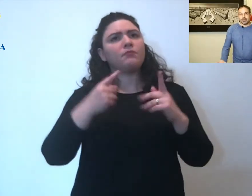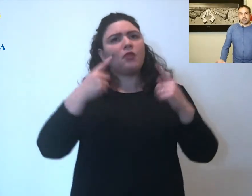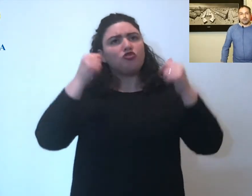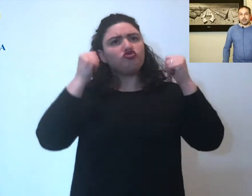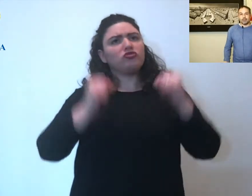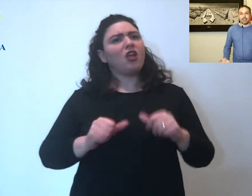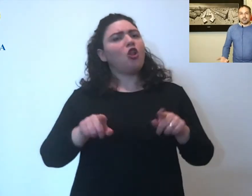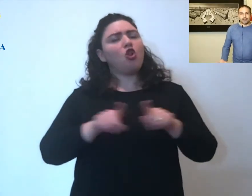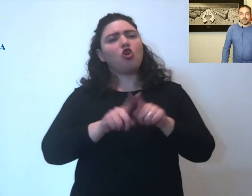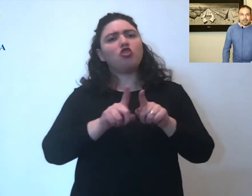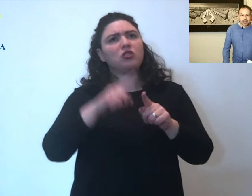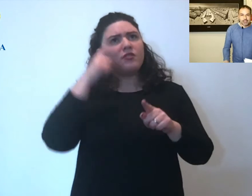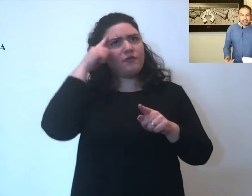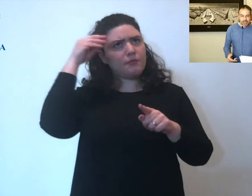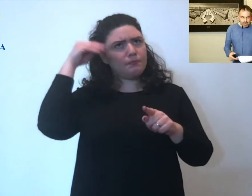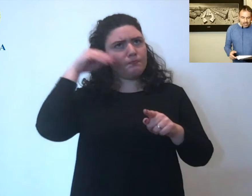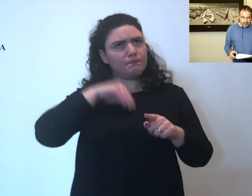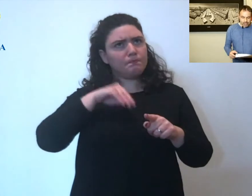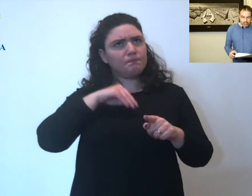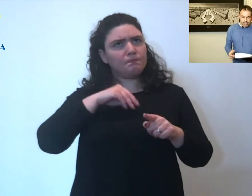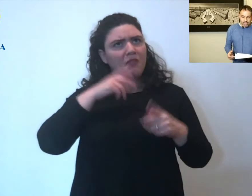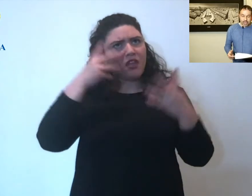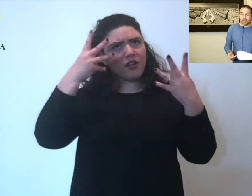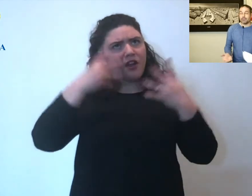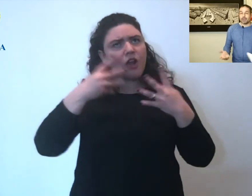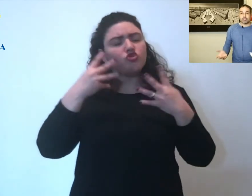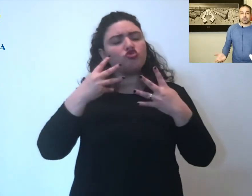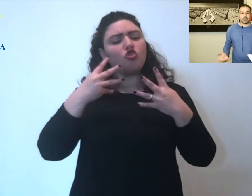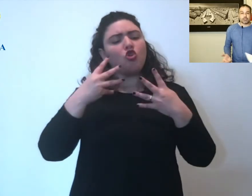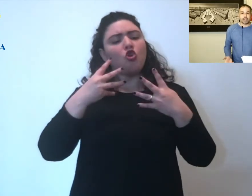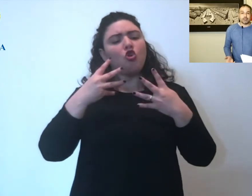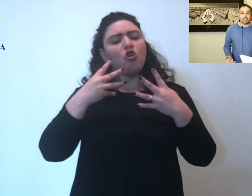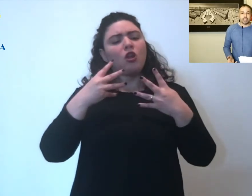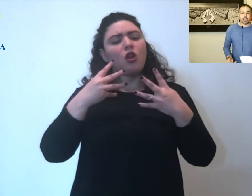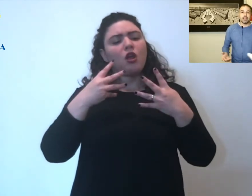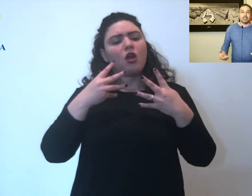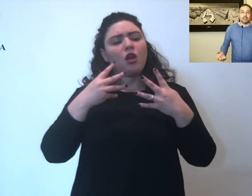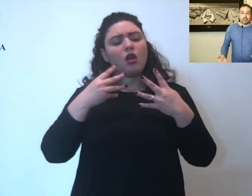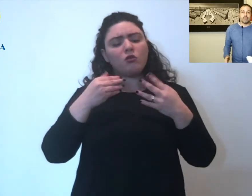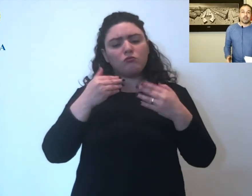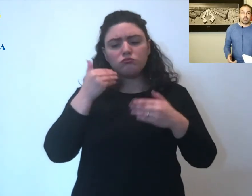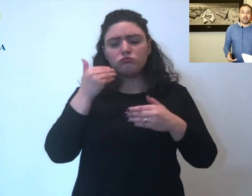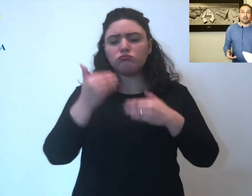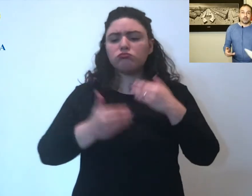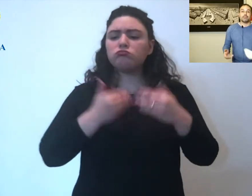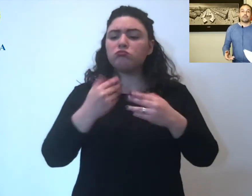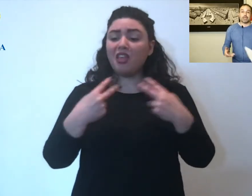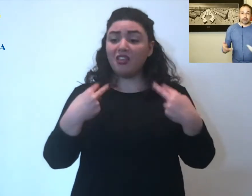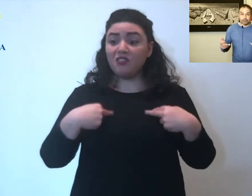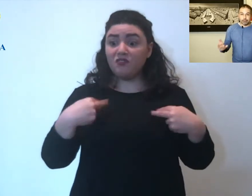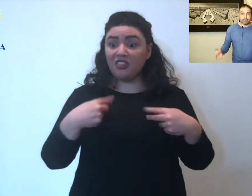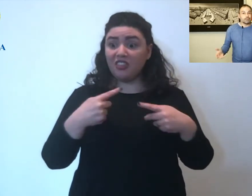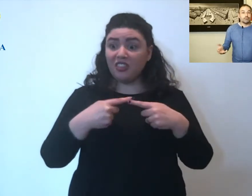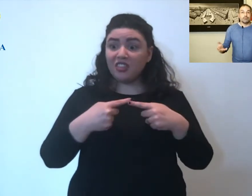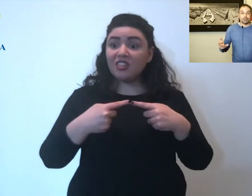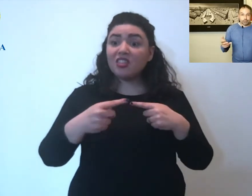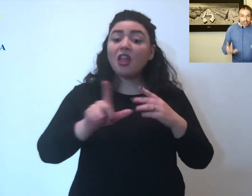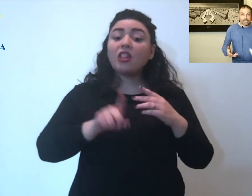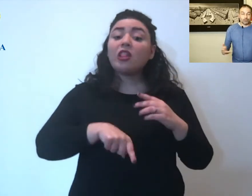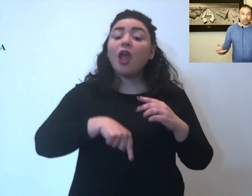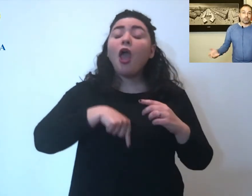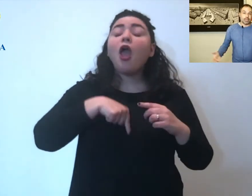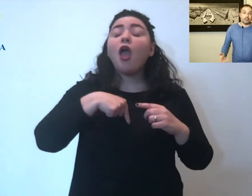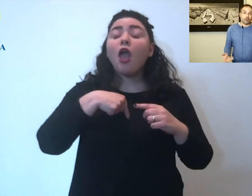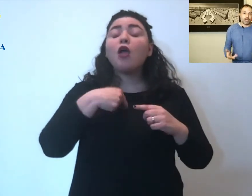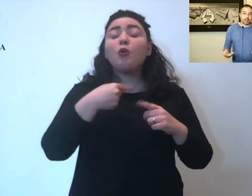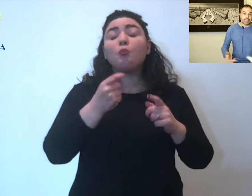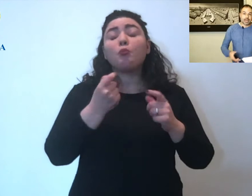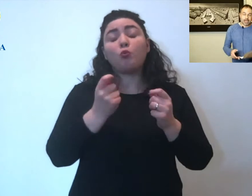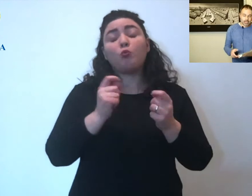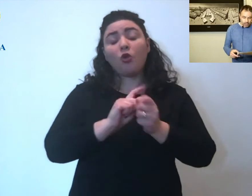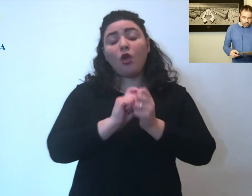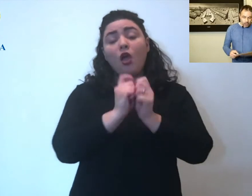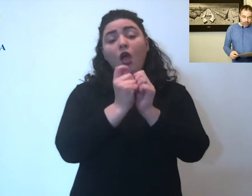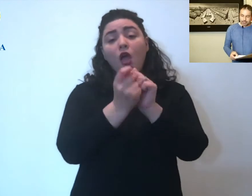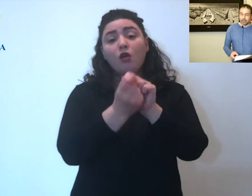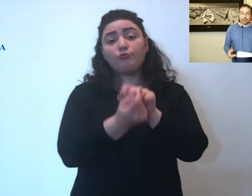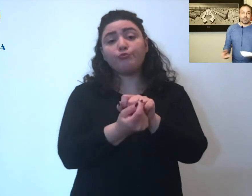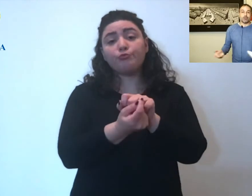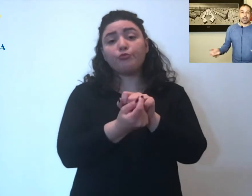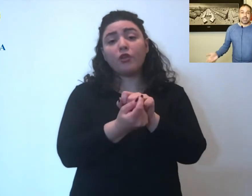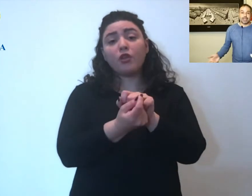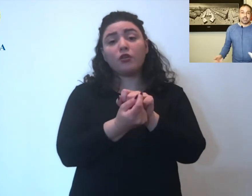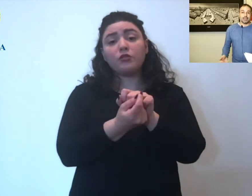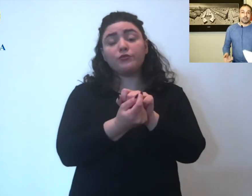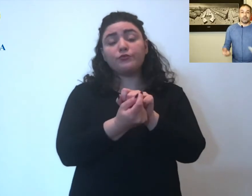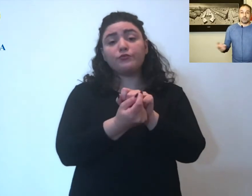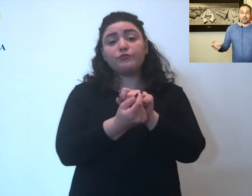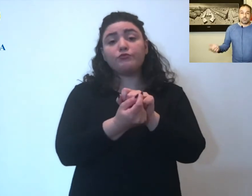in una modalità diversa e immaginare che un pezzo della nostra vita per tanto tempo cambierà o